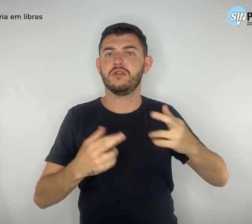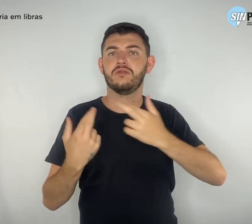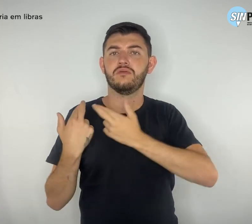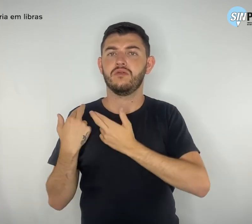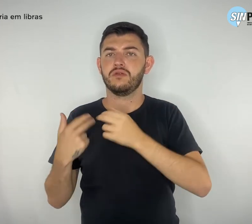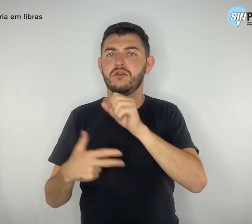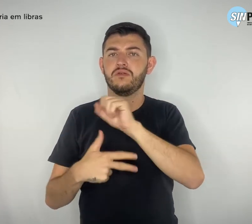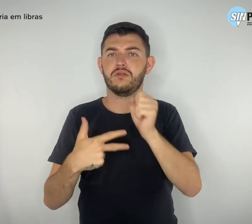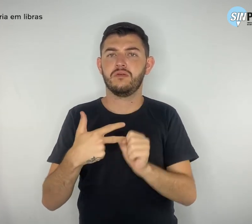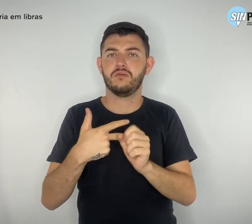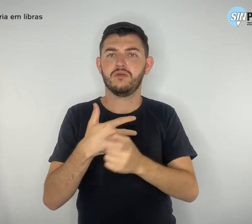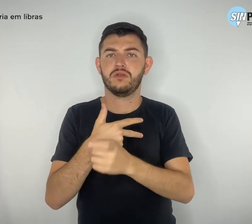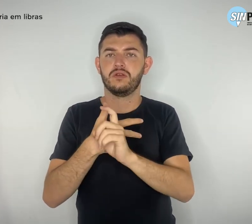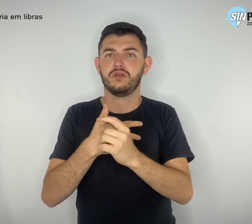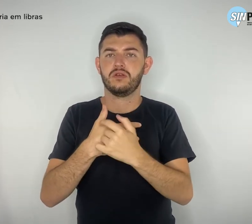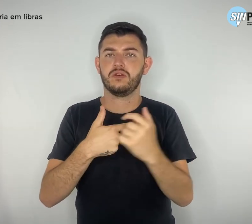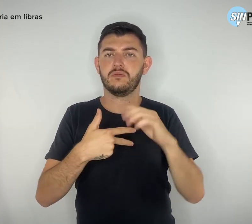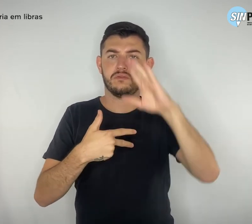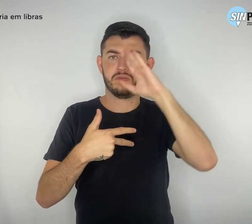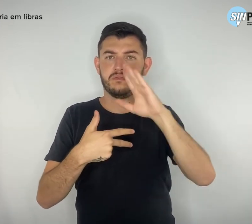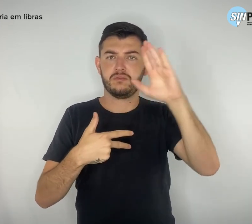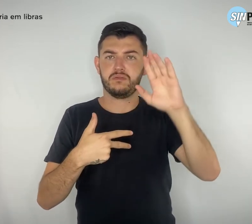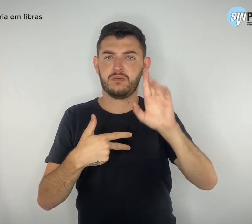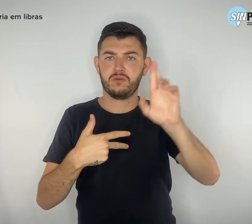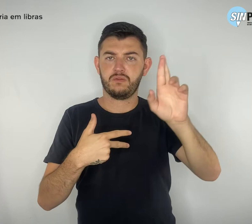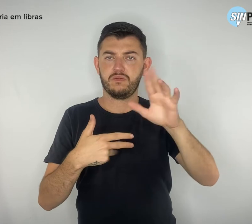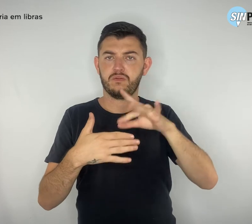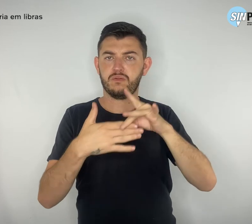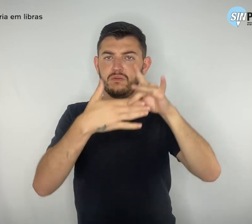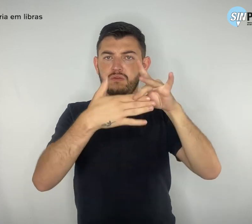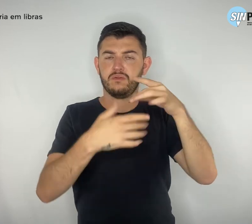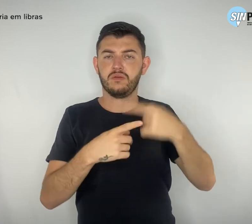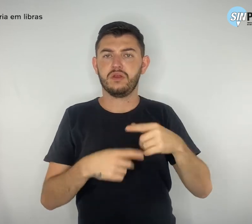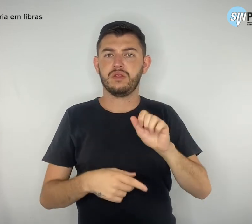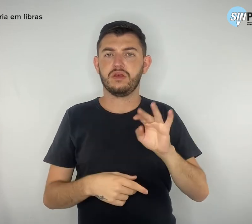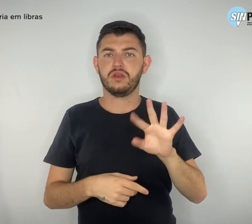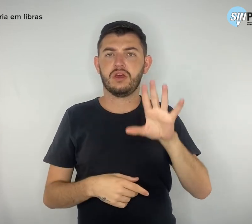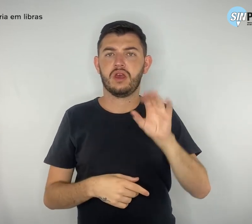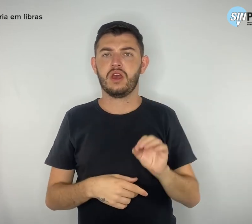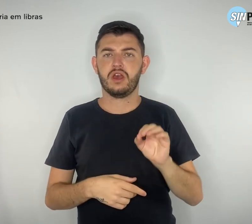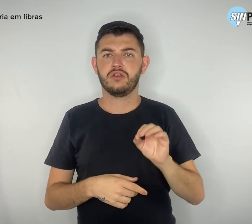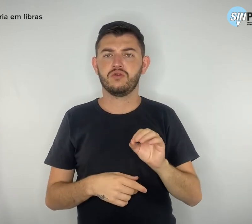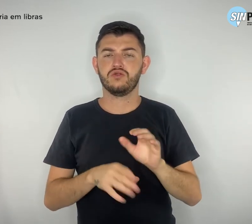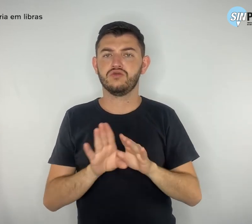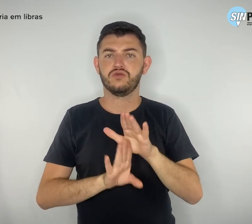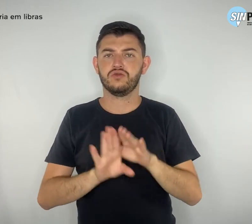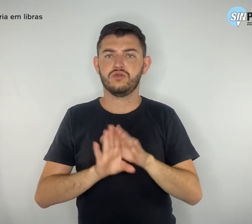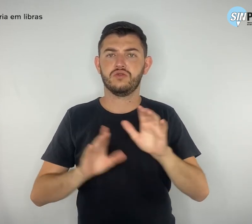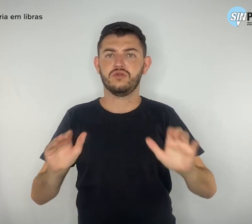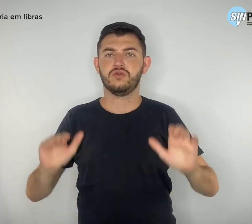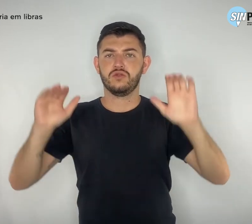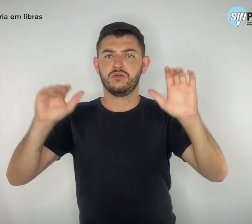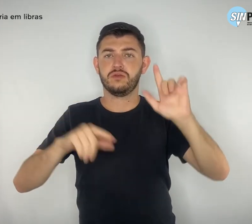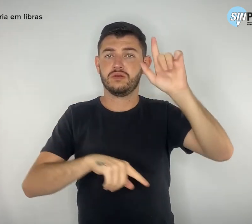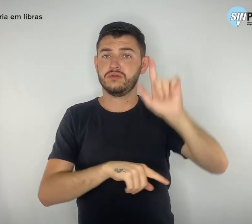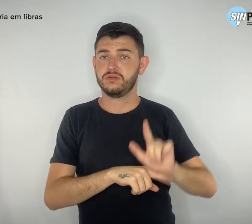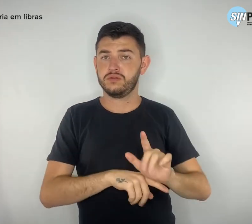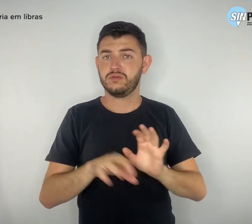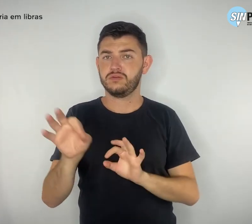Executivo, pois envolve atos de direção superior, gestão, organização e